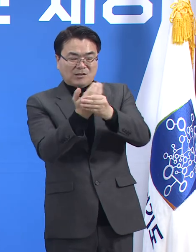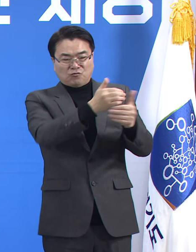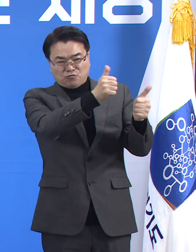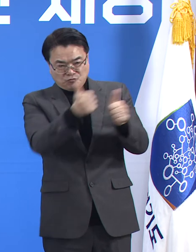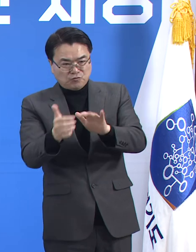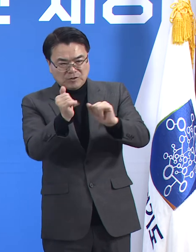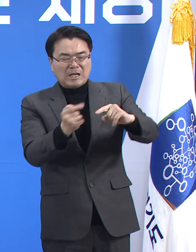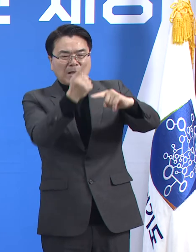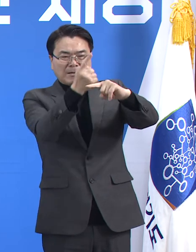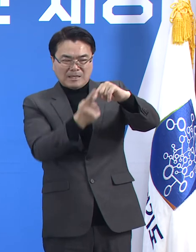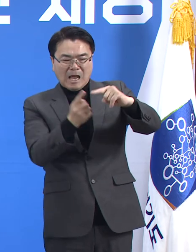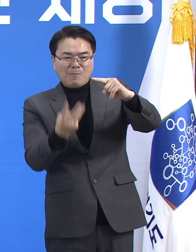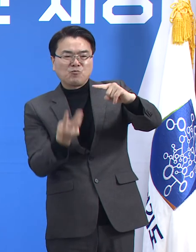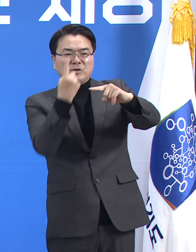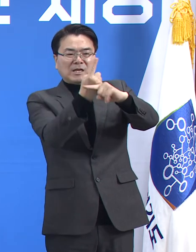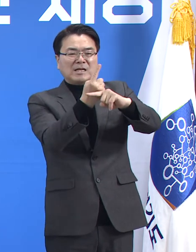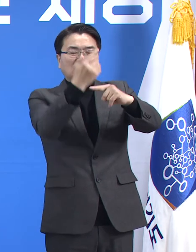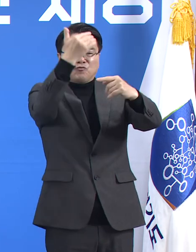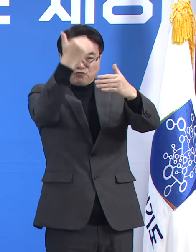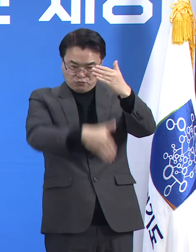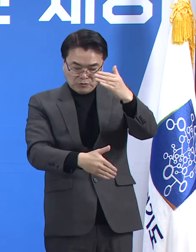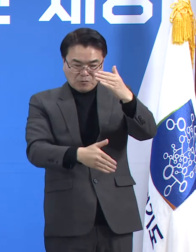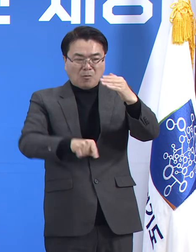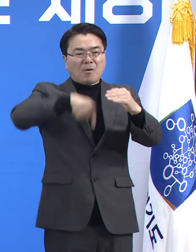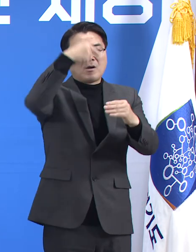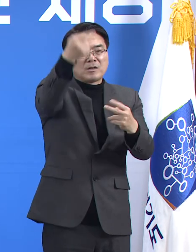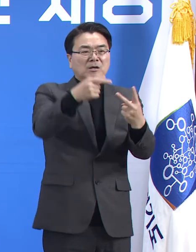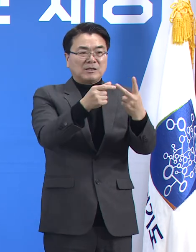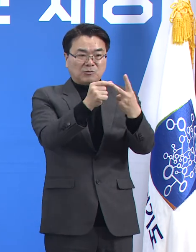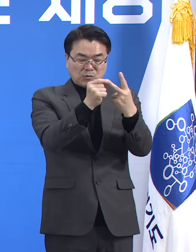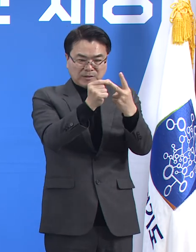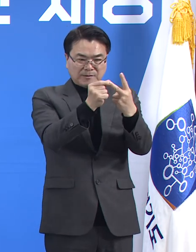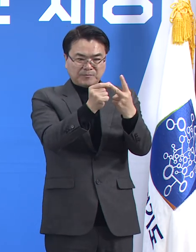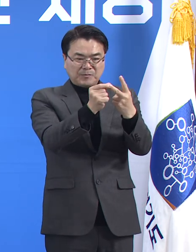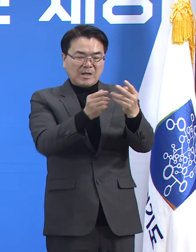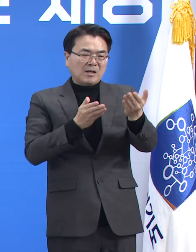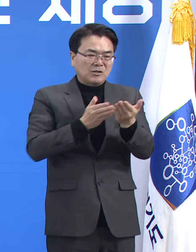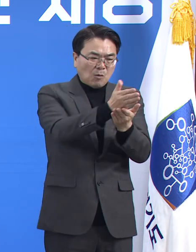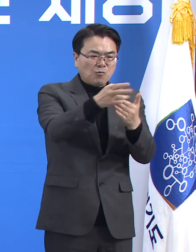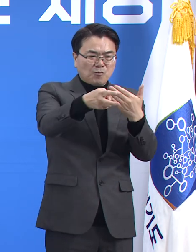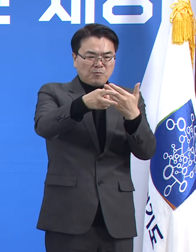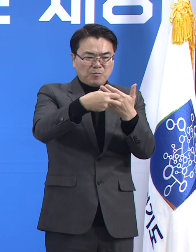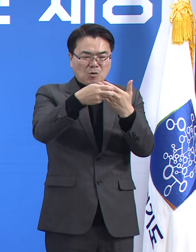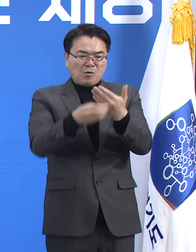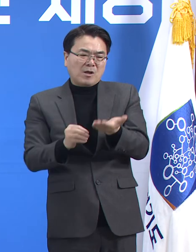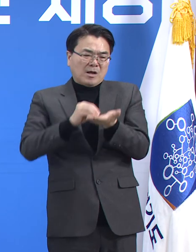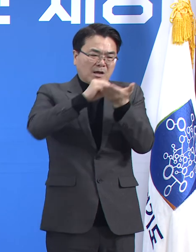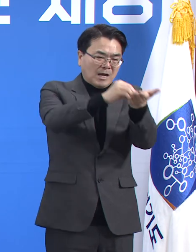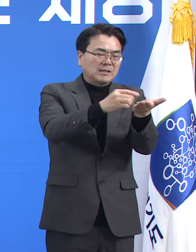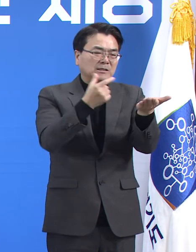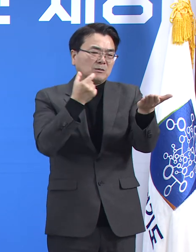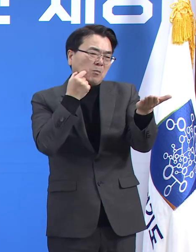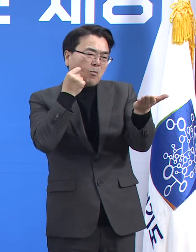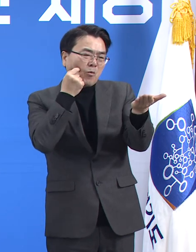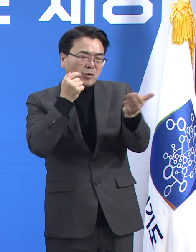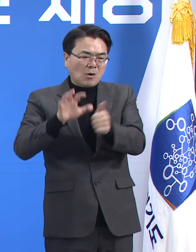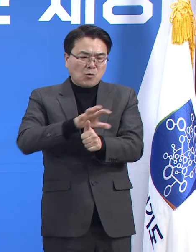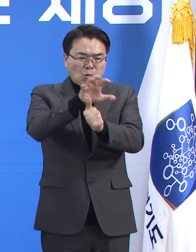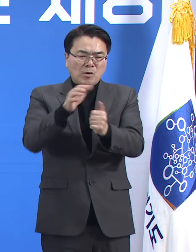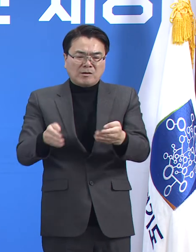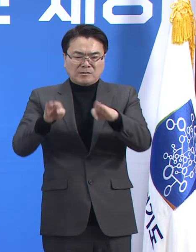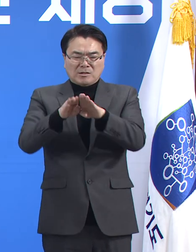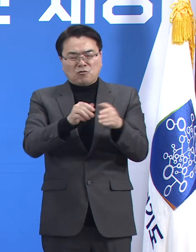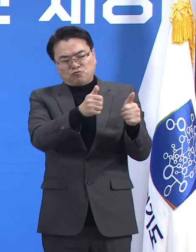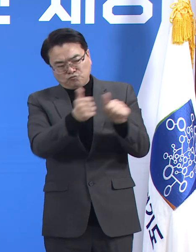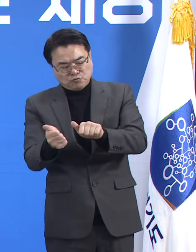둘째, 전담병원으로 후송하지 못한 채 감염 취약시설 내에서 사망하는 사례가 없도록 하는 것